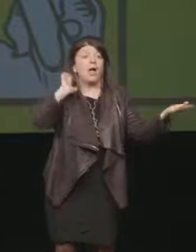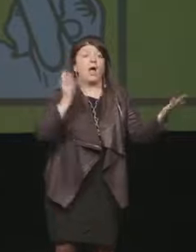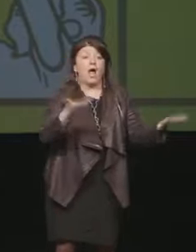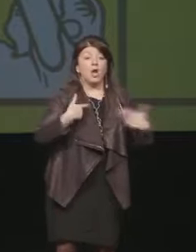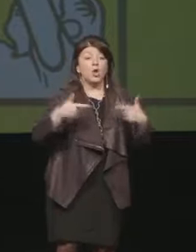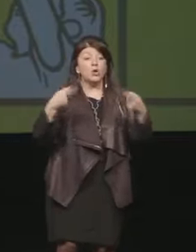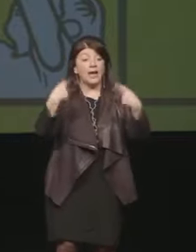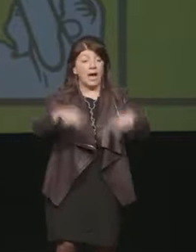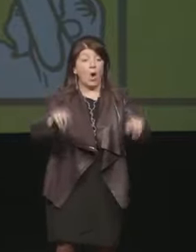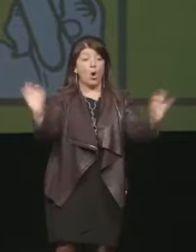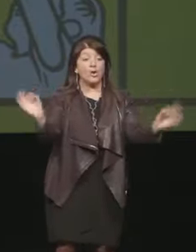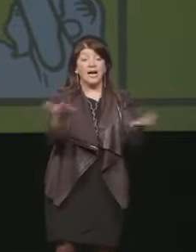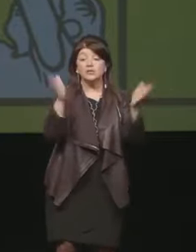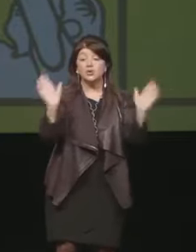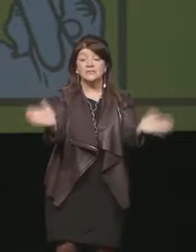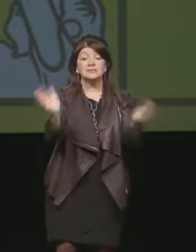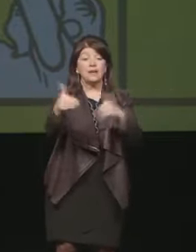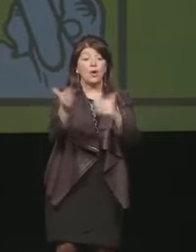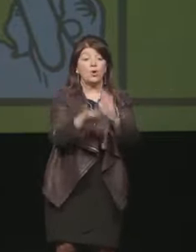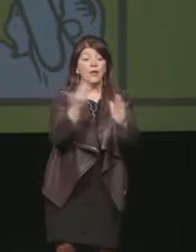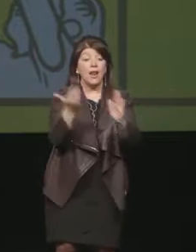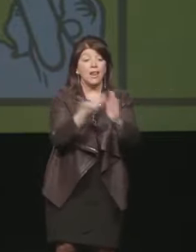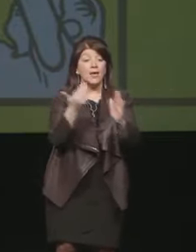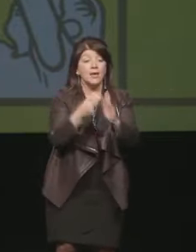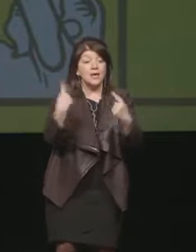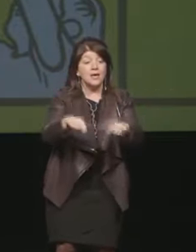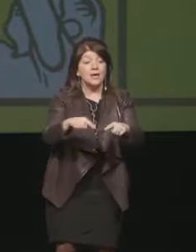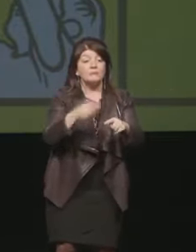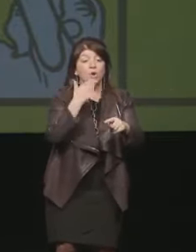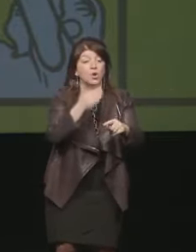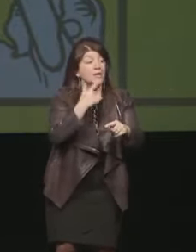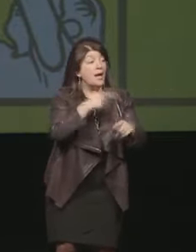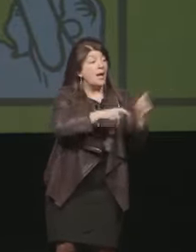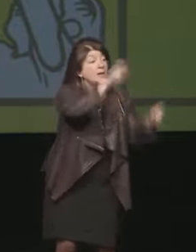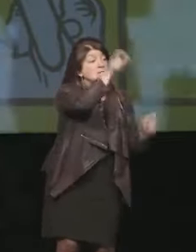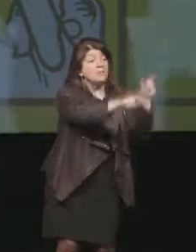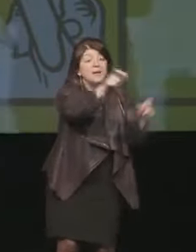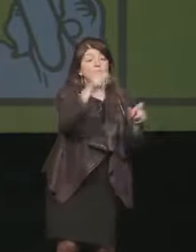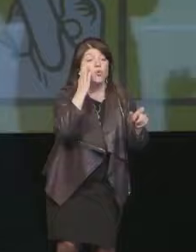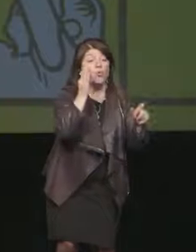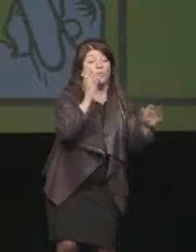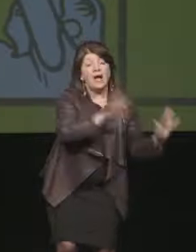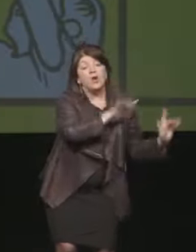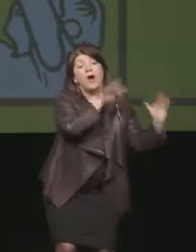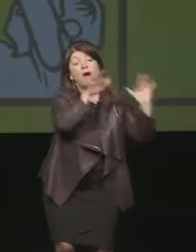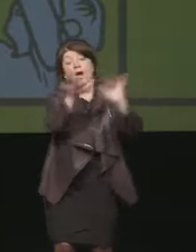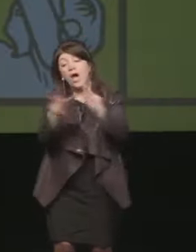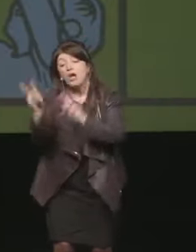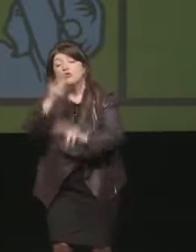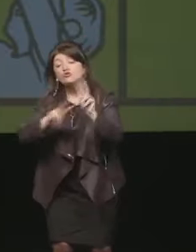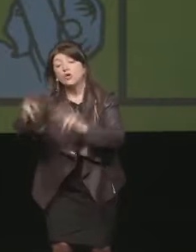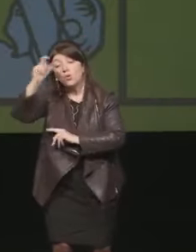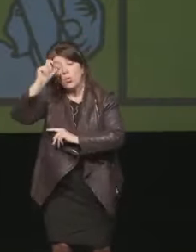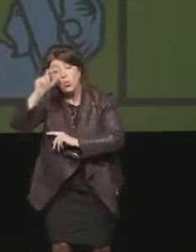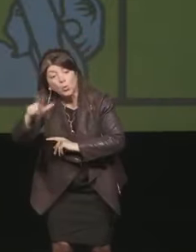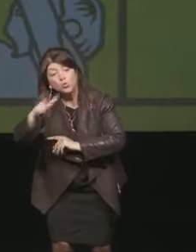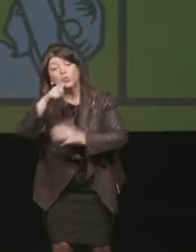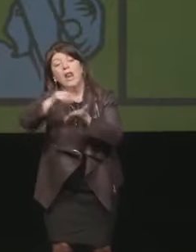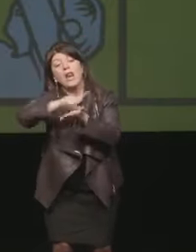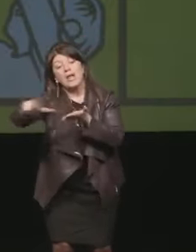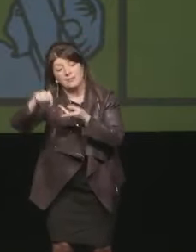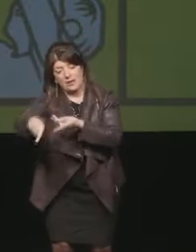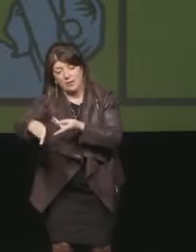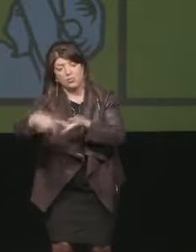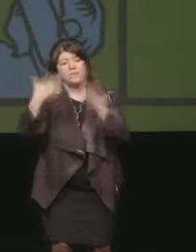di riconoscersi attraverso la cultura e la letteratura e adesso possiamo cominciare a parlare del programma del